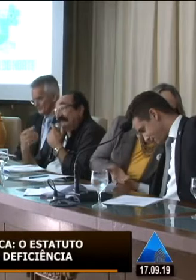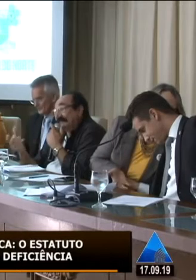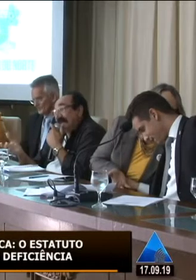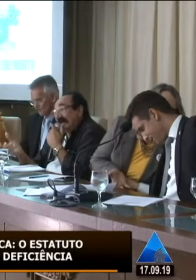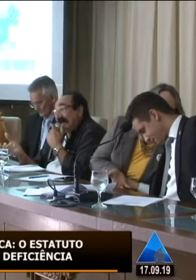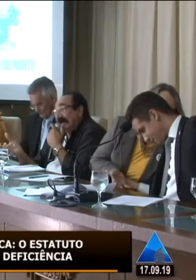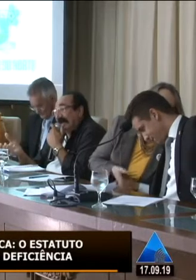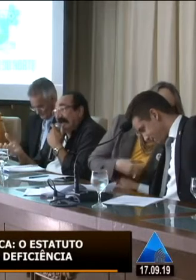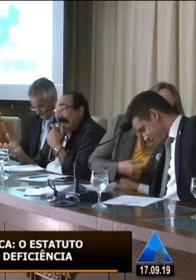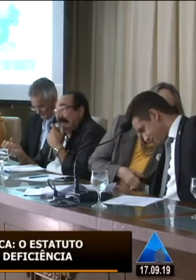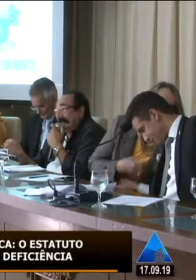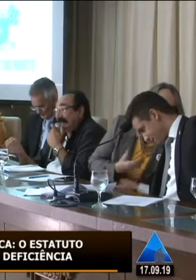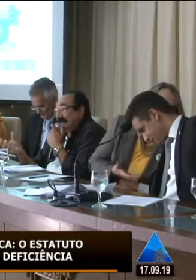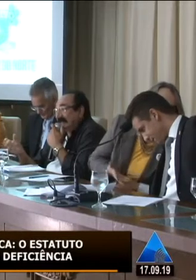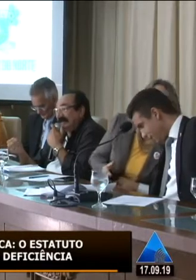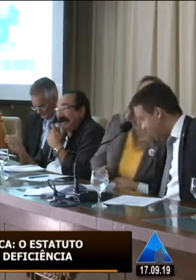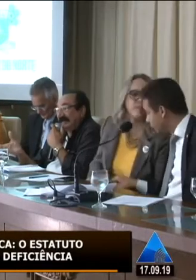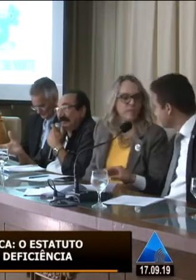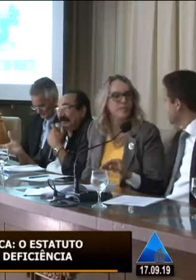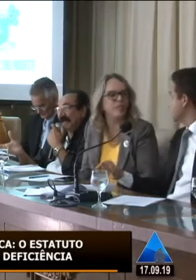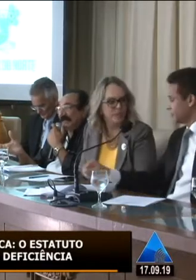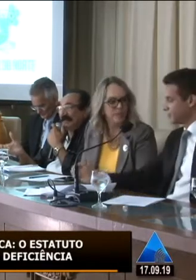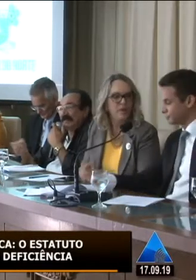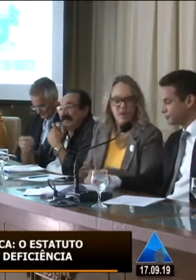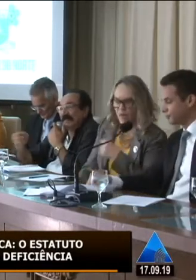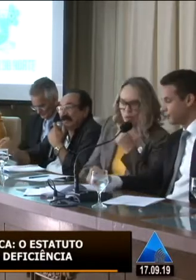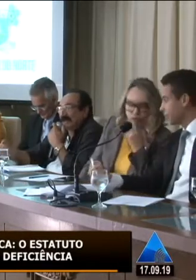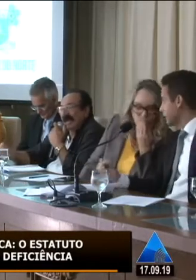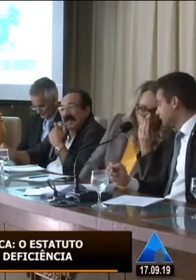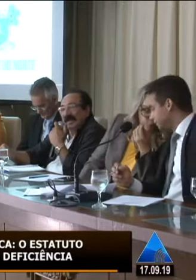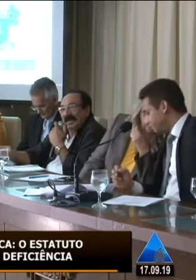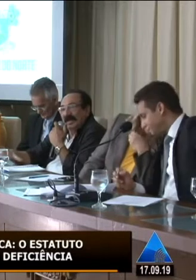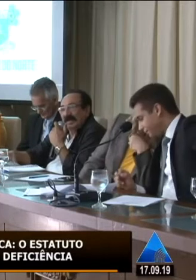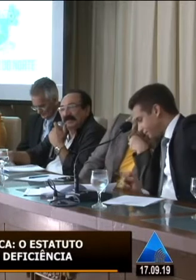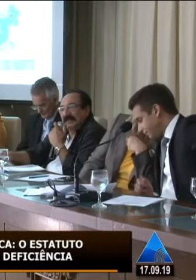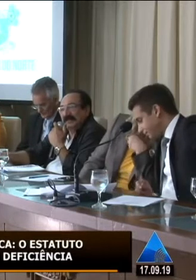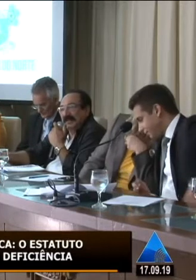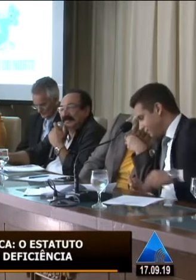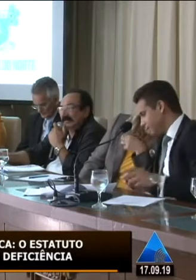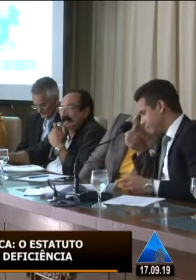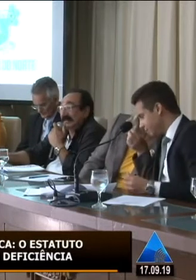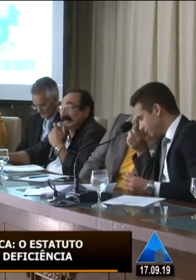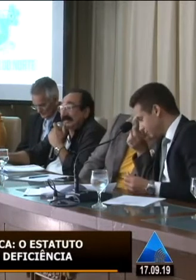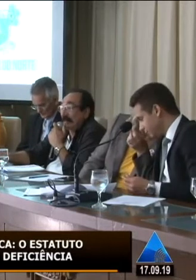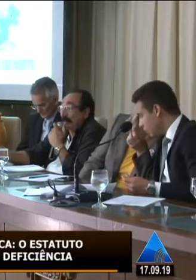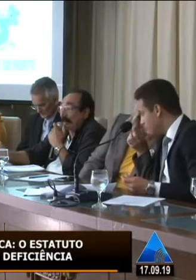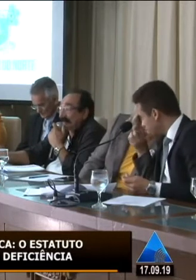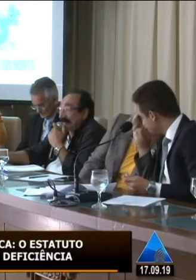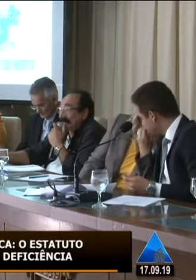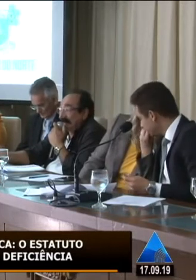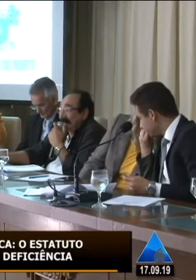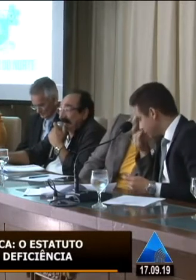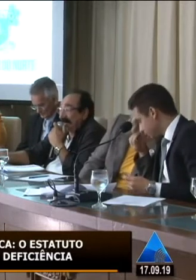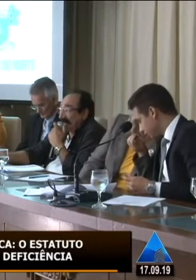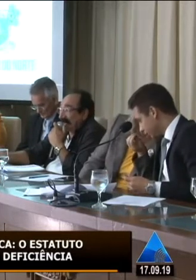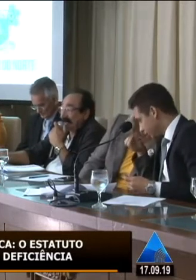uma acessibilidade aguçada pode emprestar essa credencial ao outro.